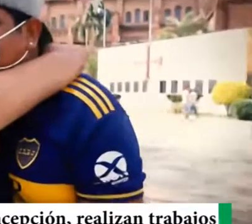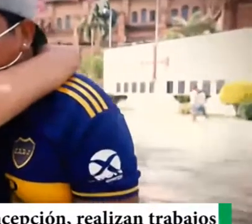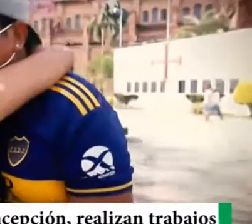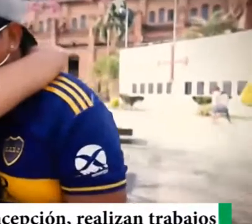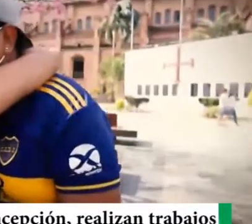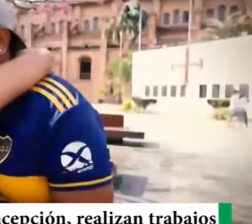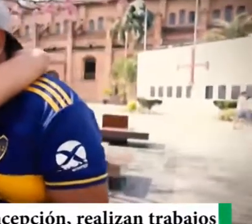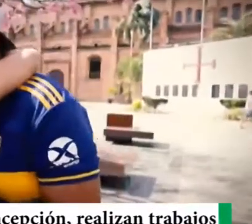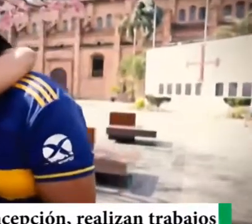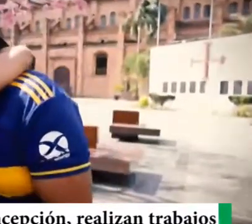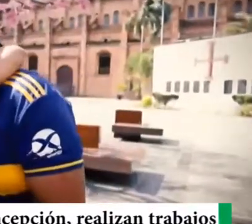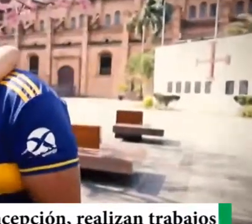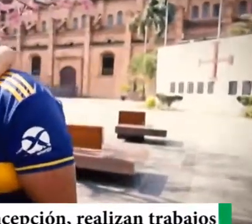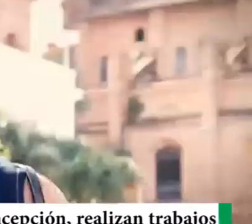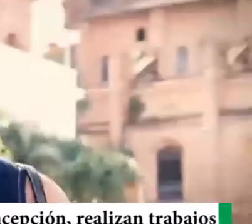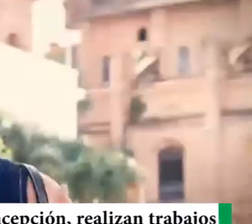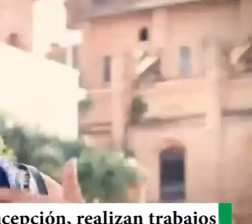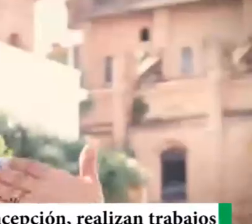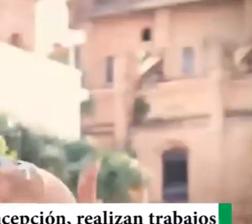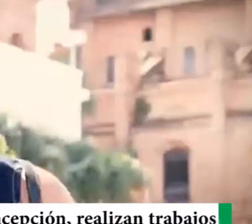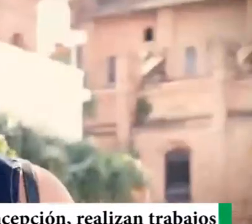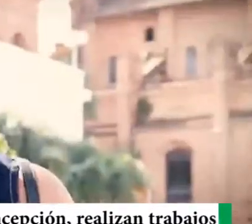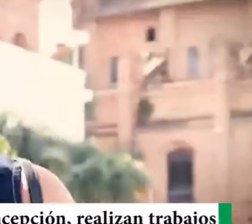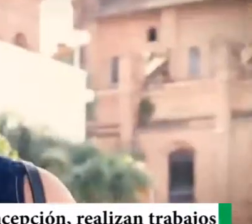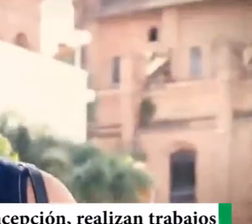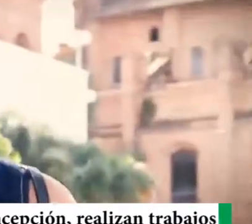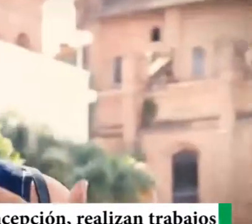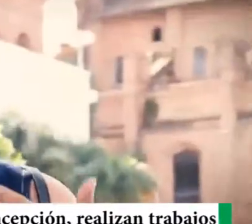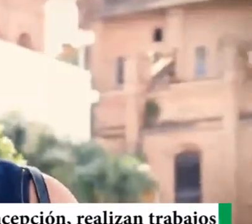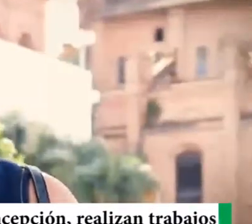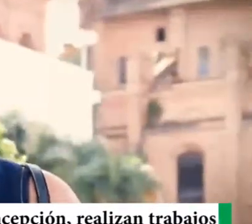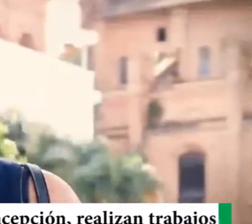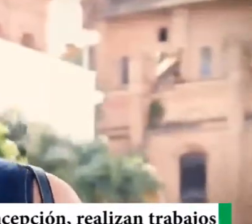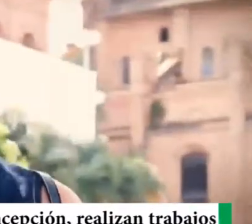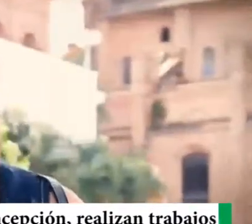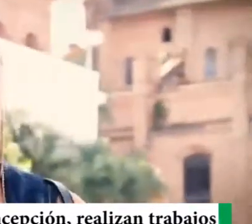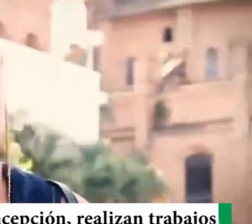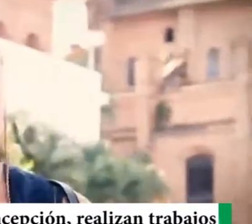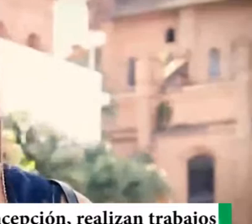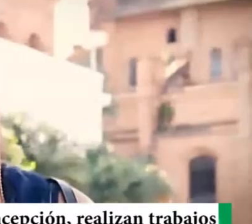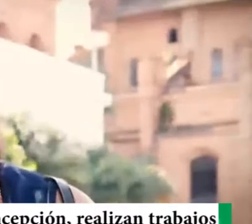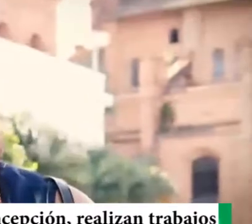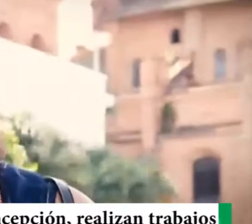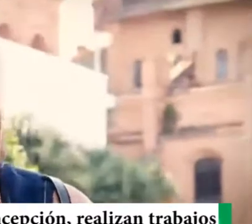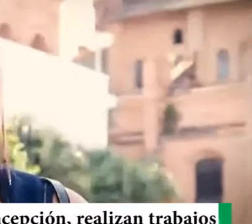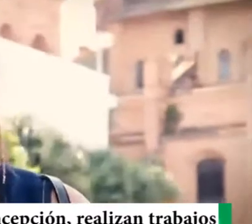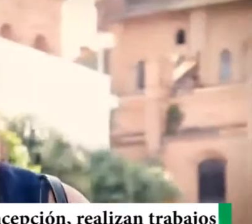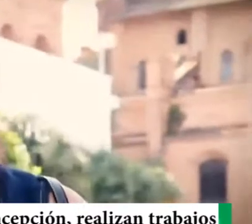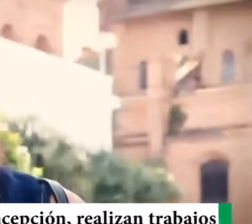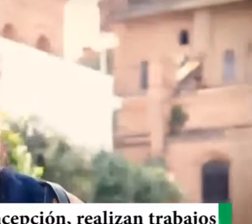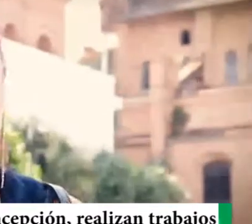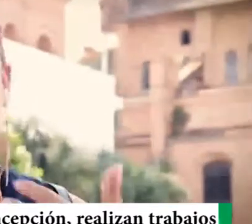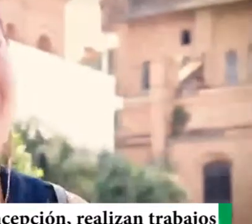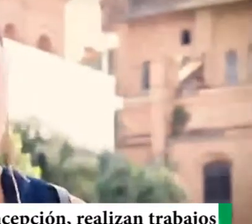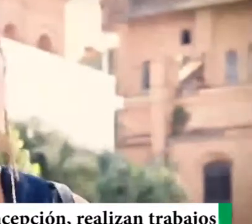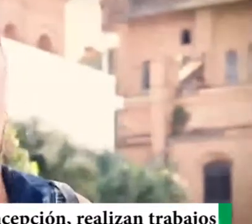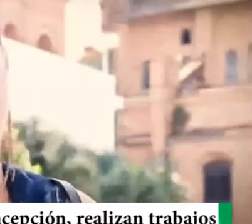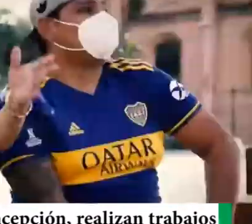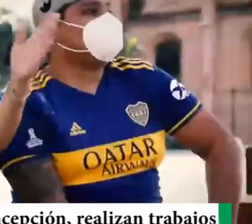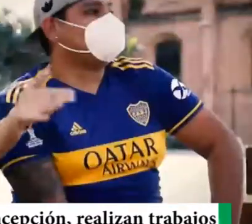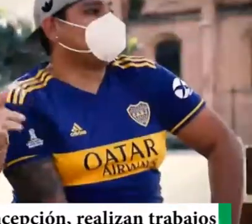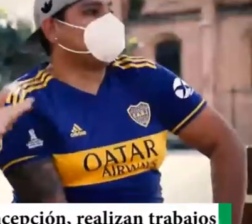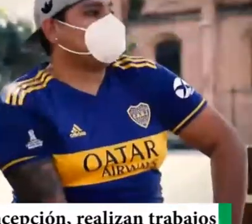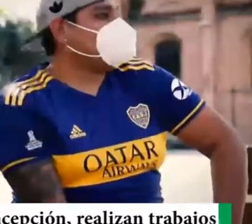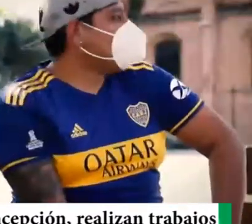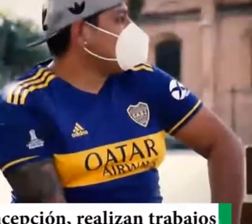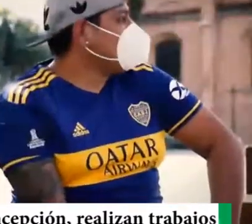Soy una persona de que, de que cuando se enamora, y cuando ama a una persona, entrega todo.